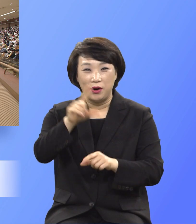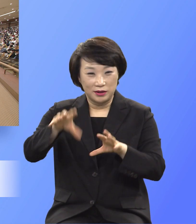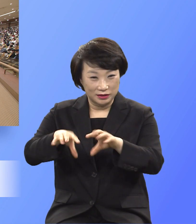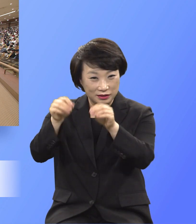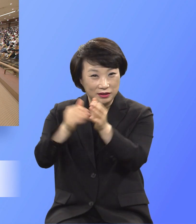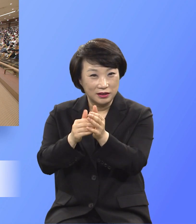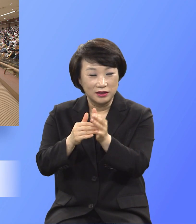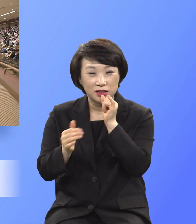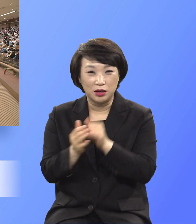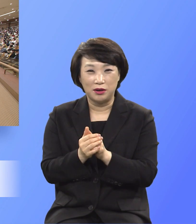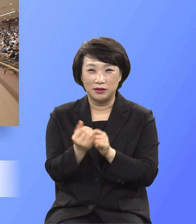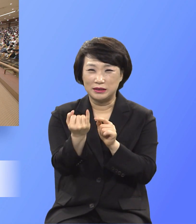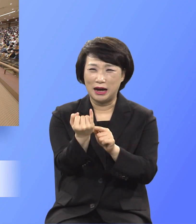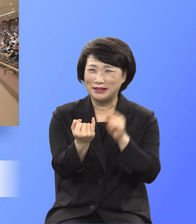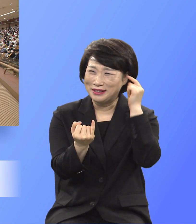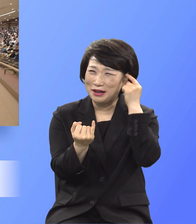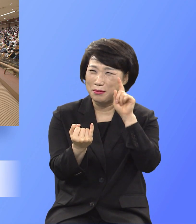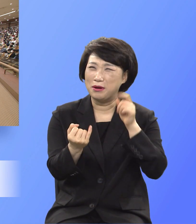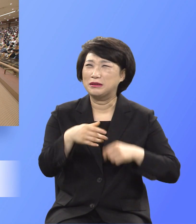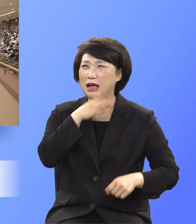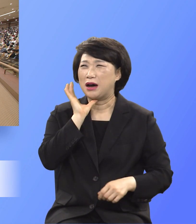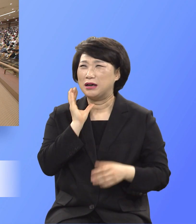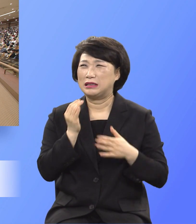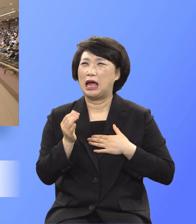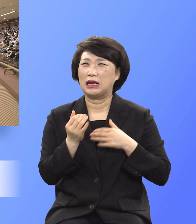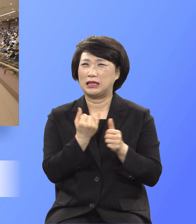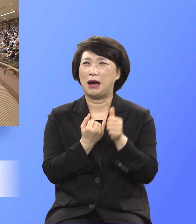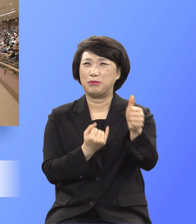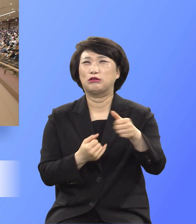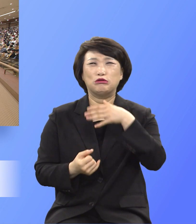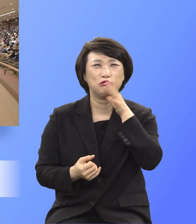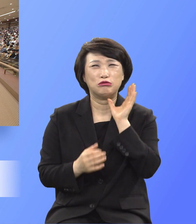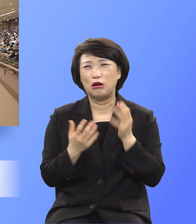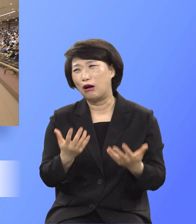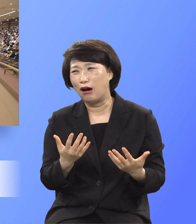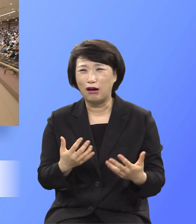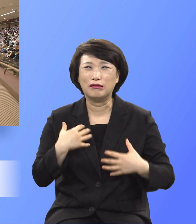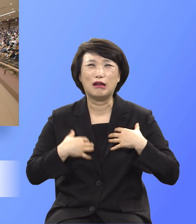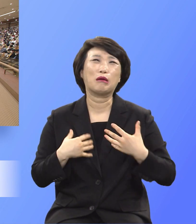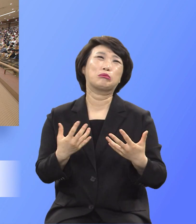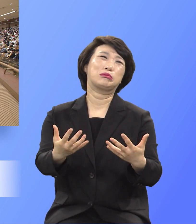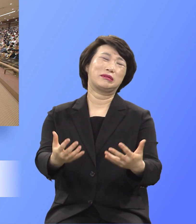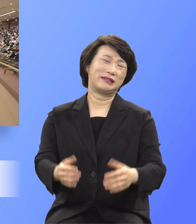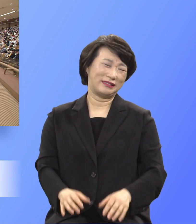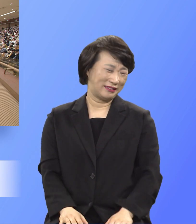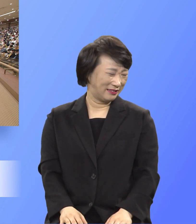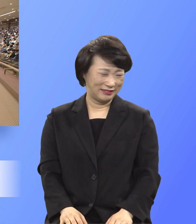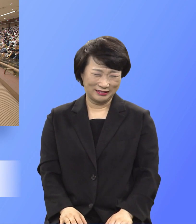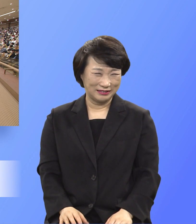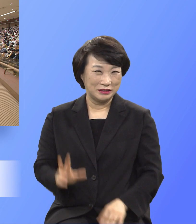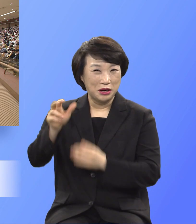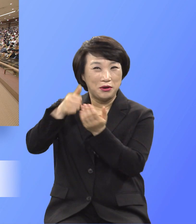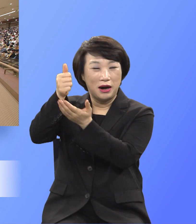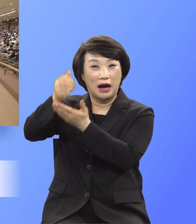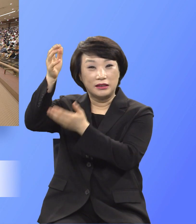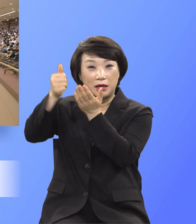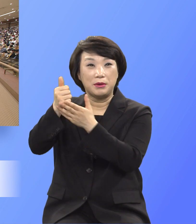내가 노세하였고 내 주인도 늙었으니 내게 어찌 낙이 있으리요 여호와께서 아브라함에게 이르시되